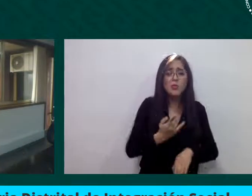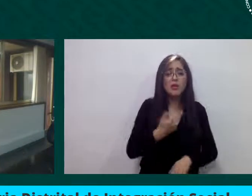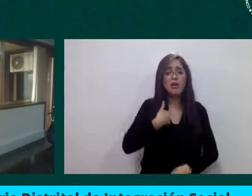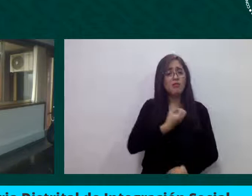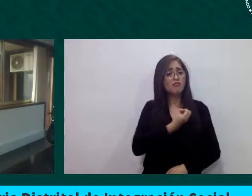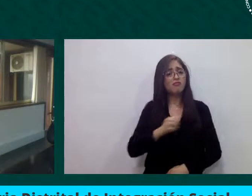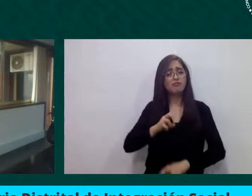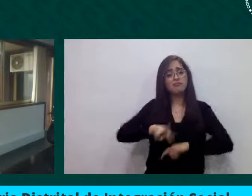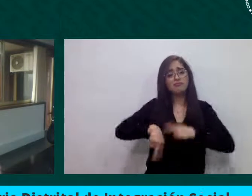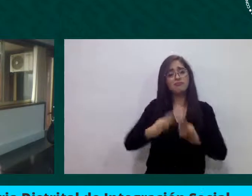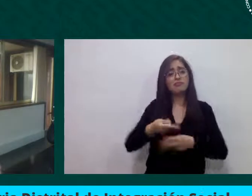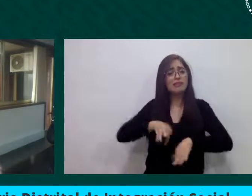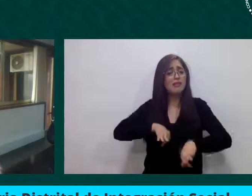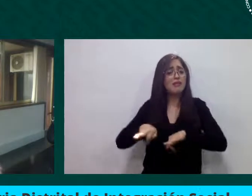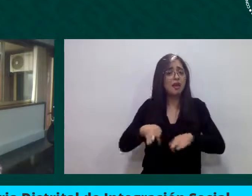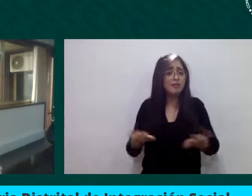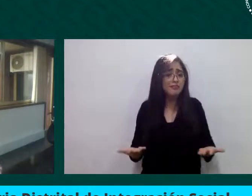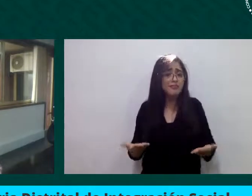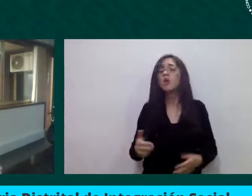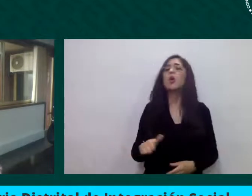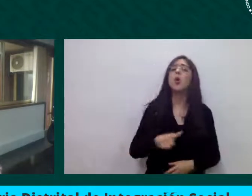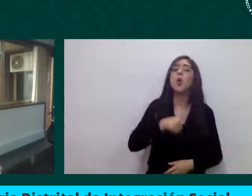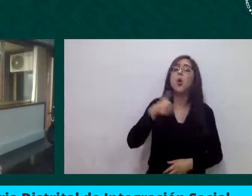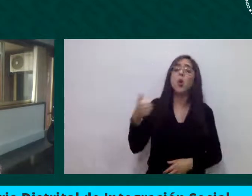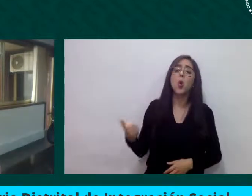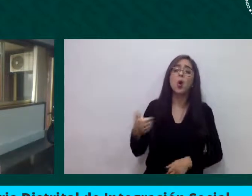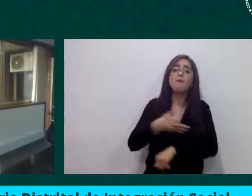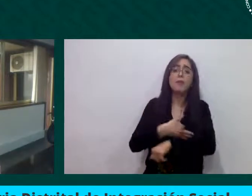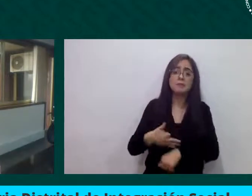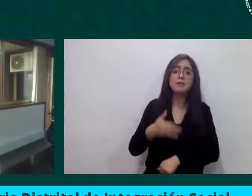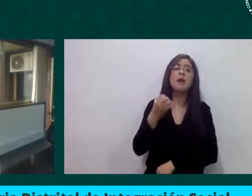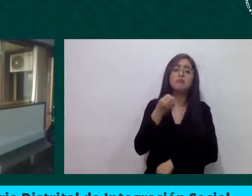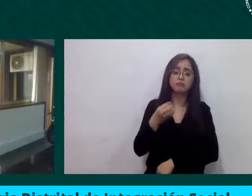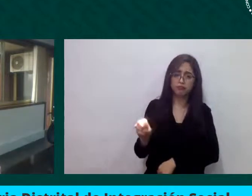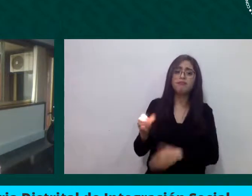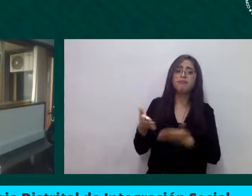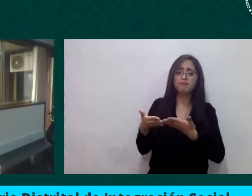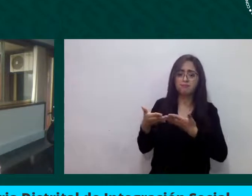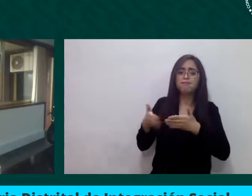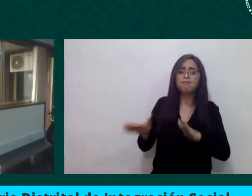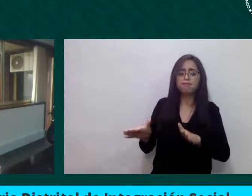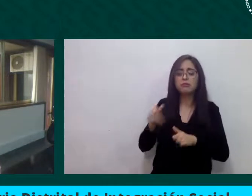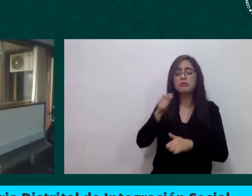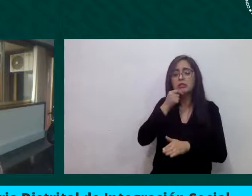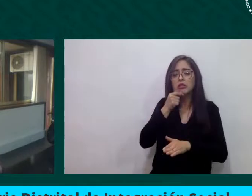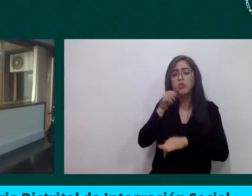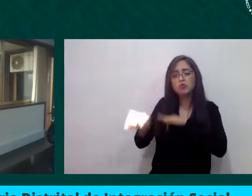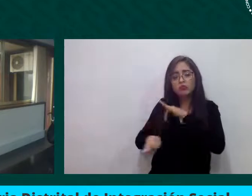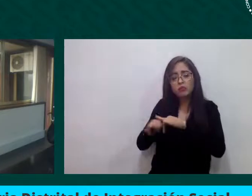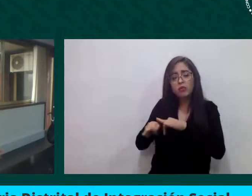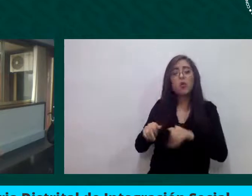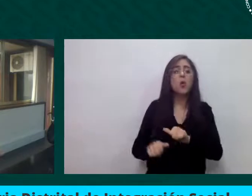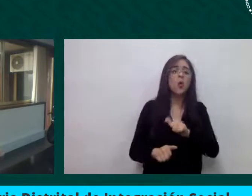y a otras familias les hago atención domiciliaria para poder cubrir esta situación, lo que significa que todos los